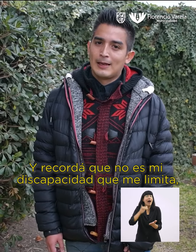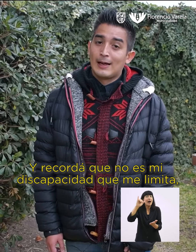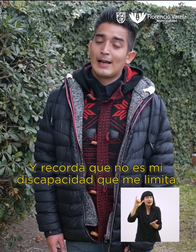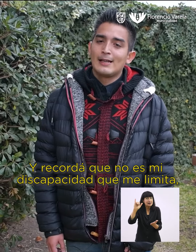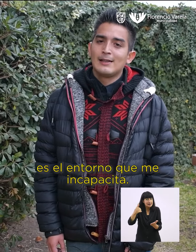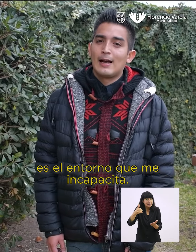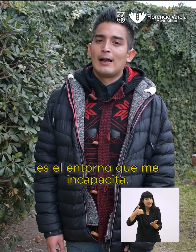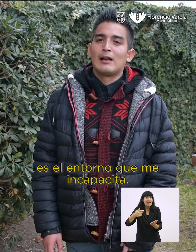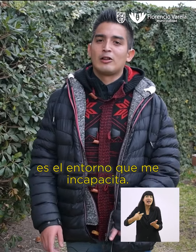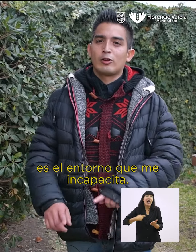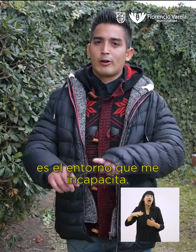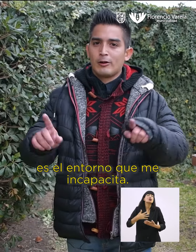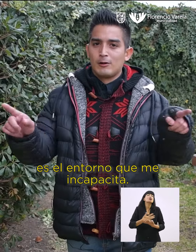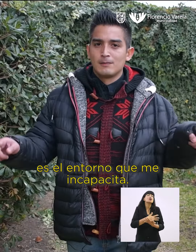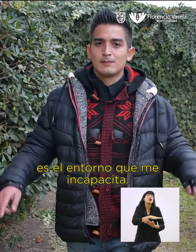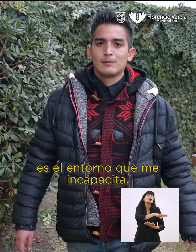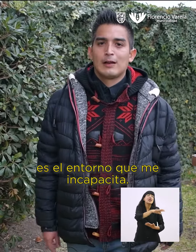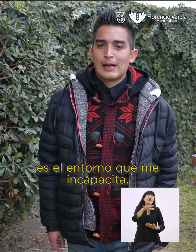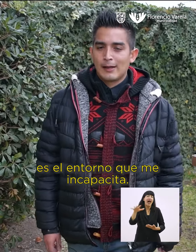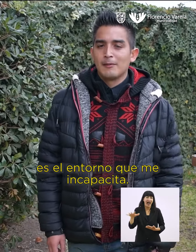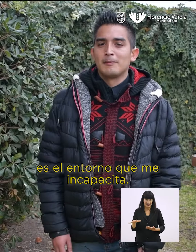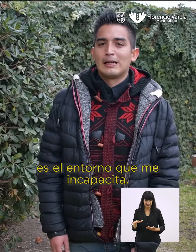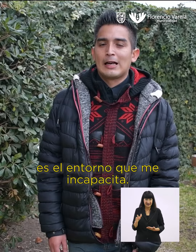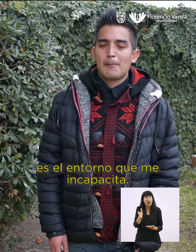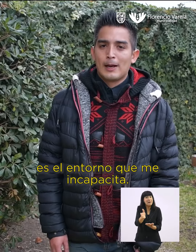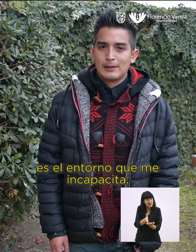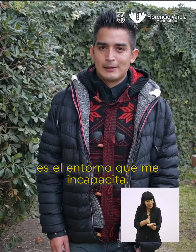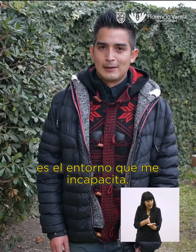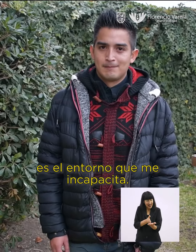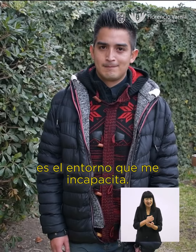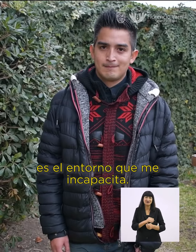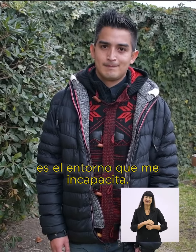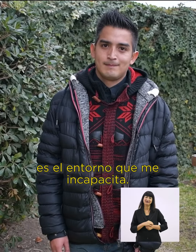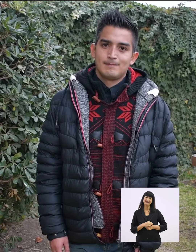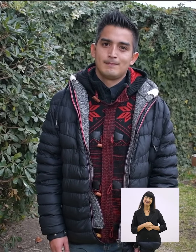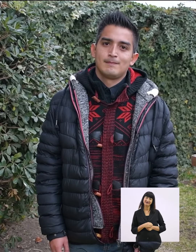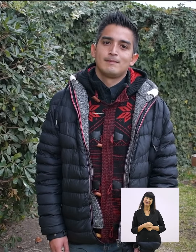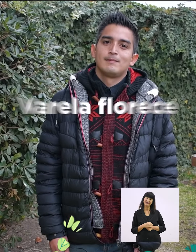me limita, es el entorno que me incapacita.